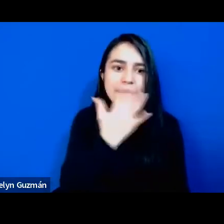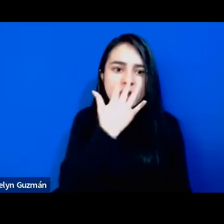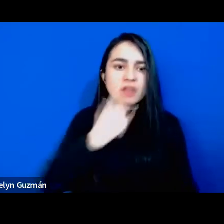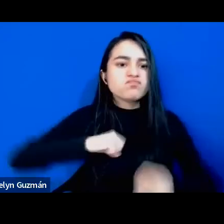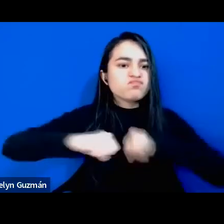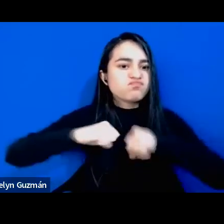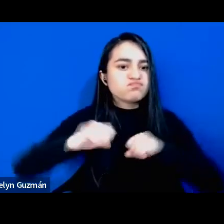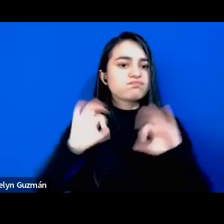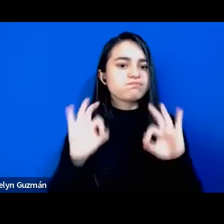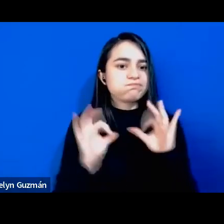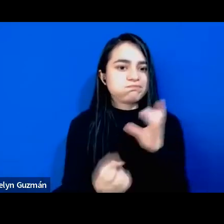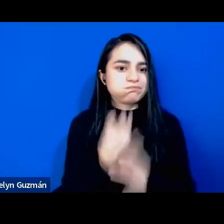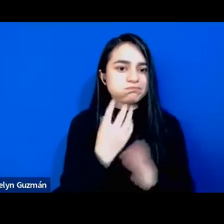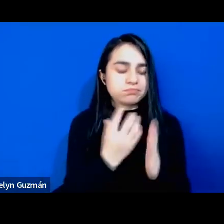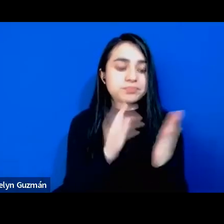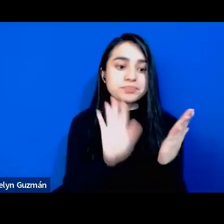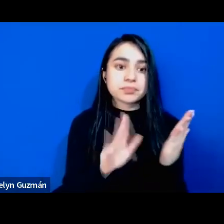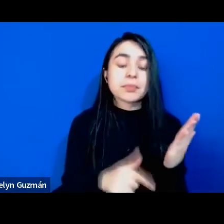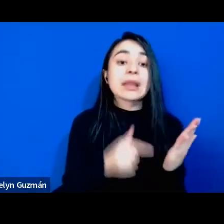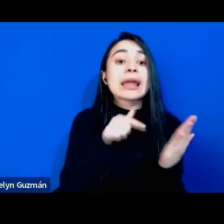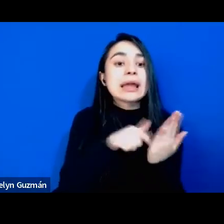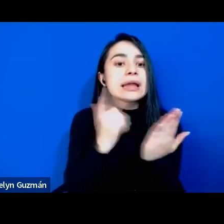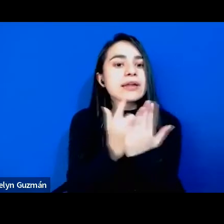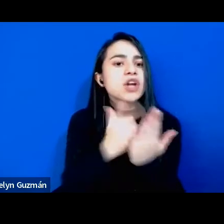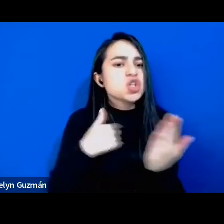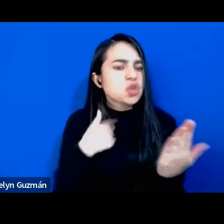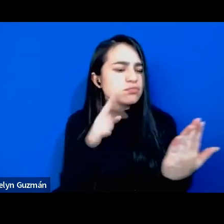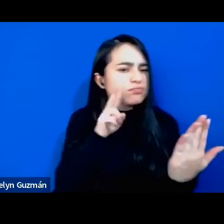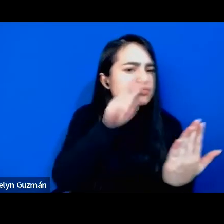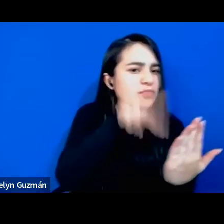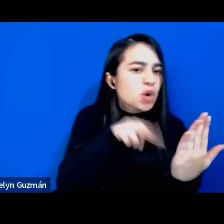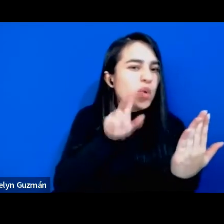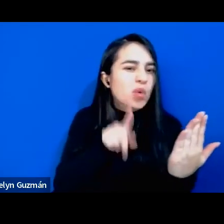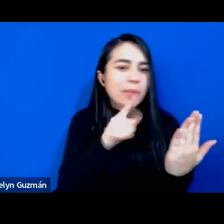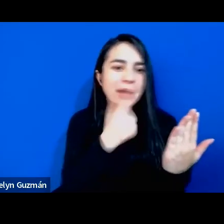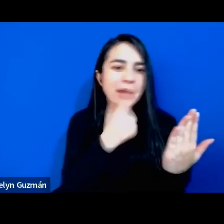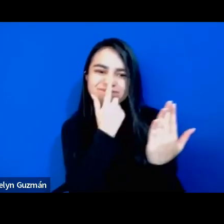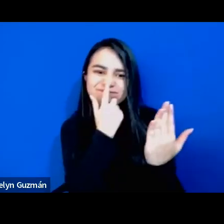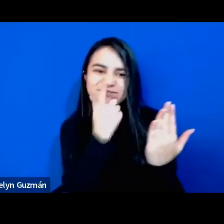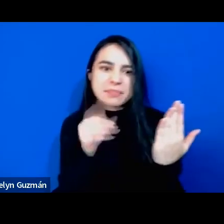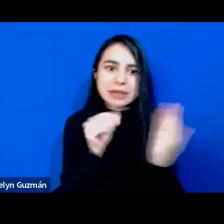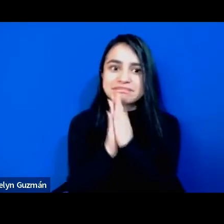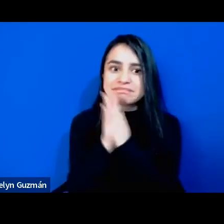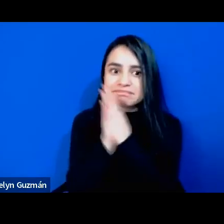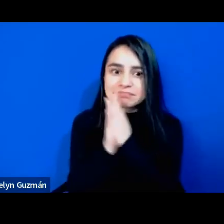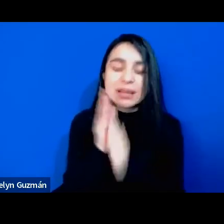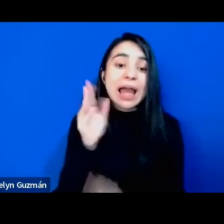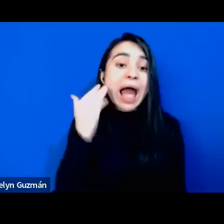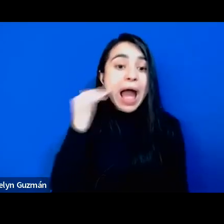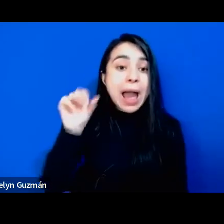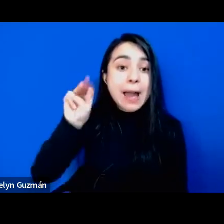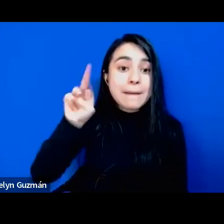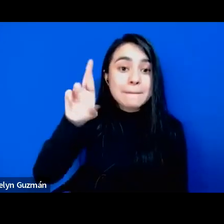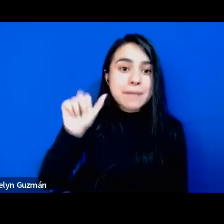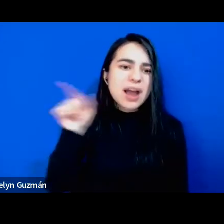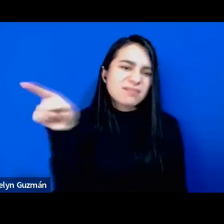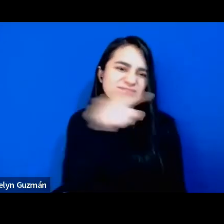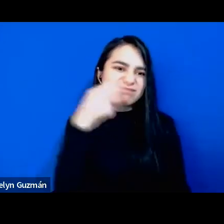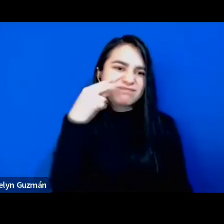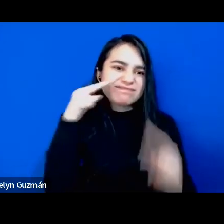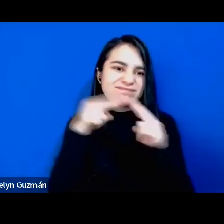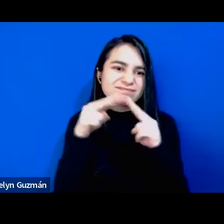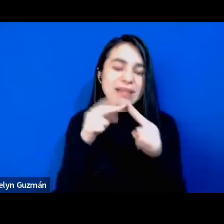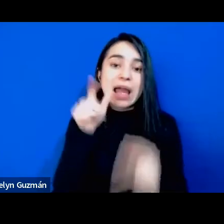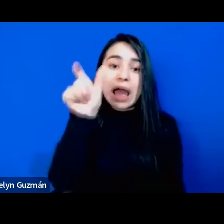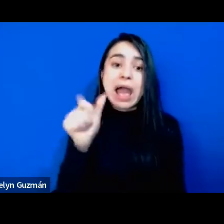también me acerco a este libro con curiosidad y expectativas pues Mara Viveros es pues ya sabemos una de las